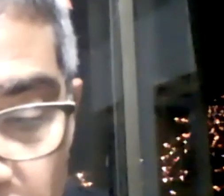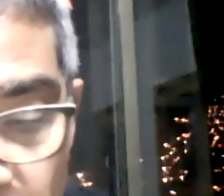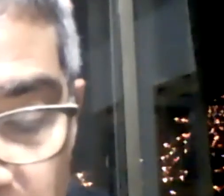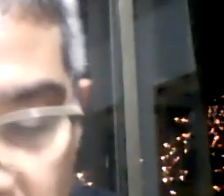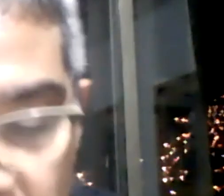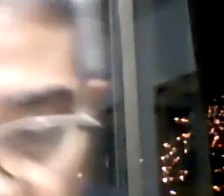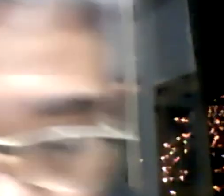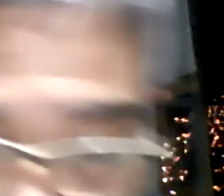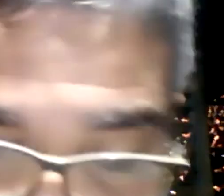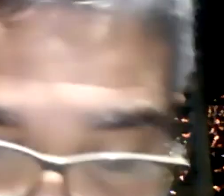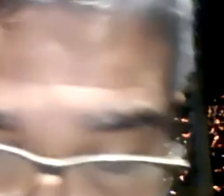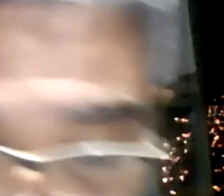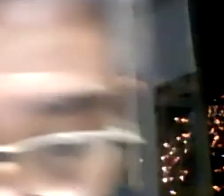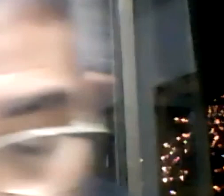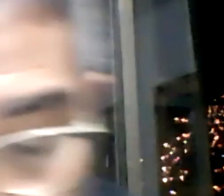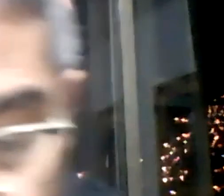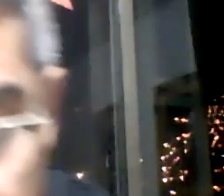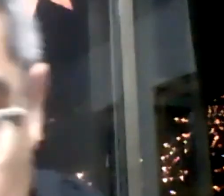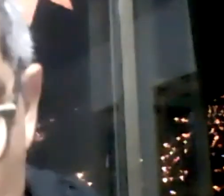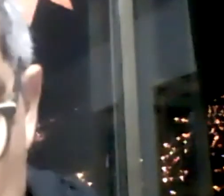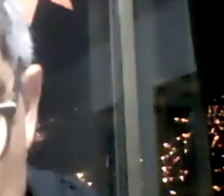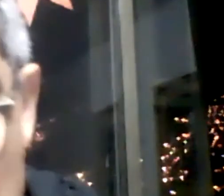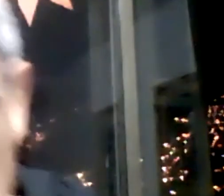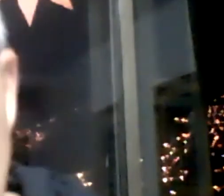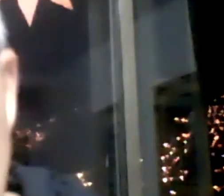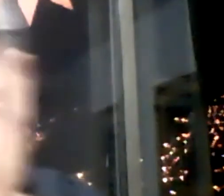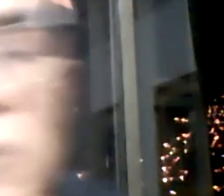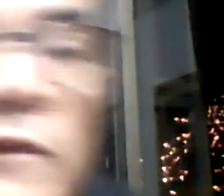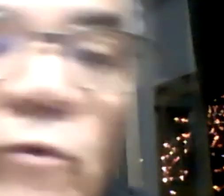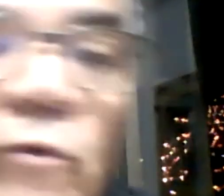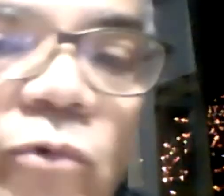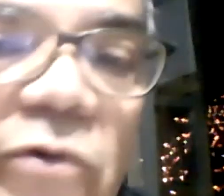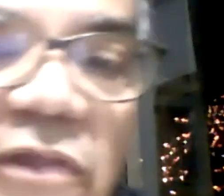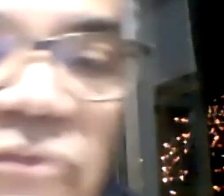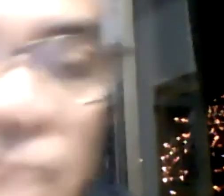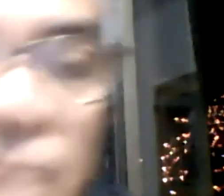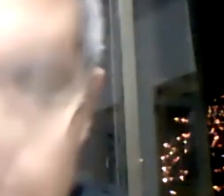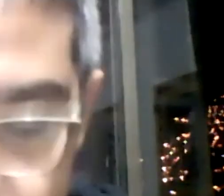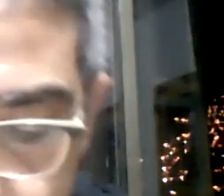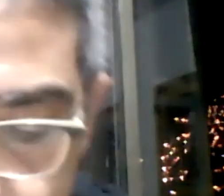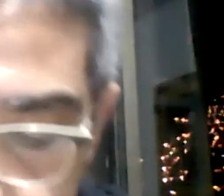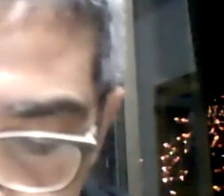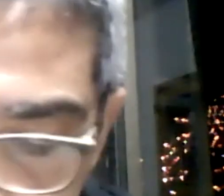soñar es encontrar la multitud que uno es